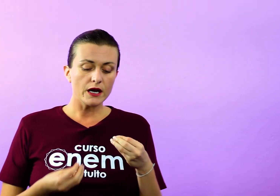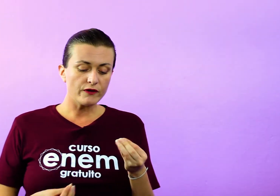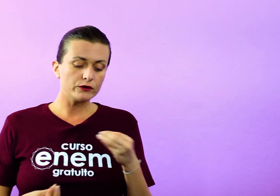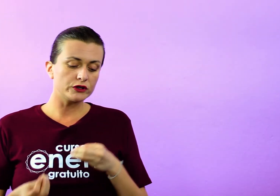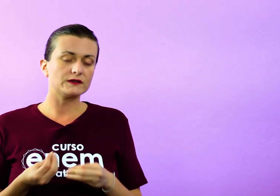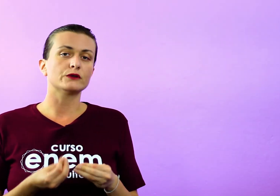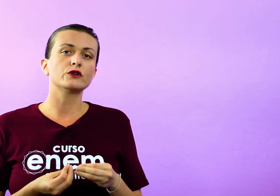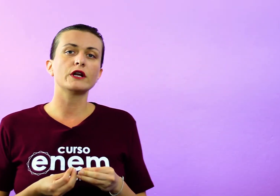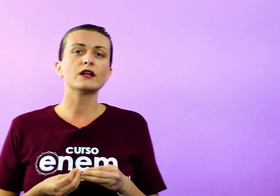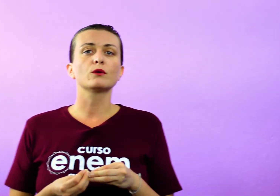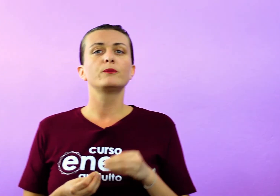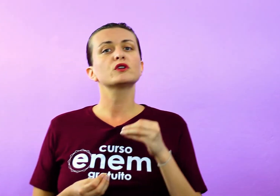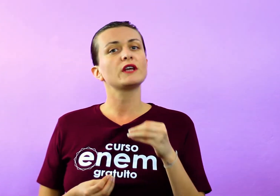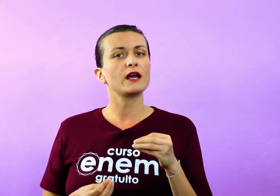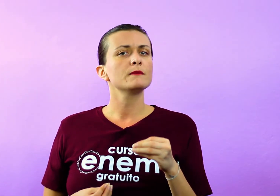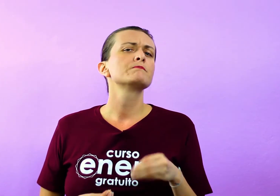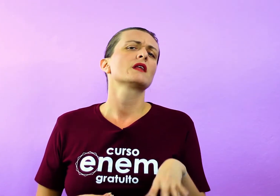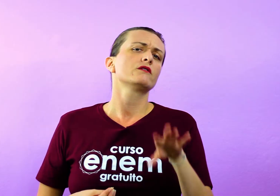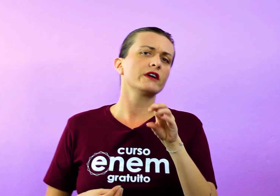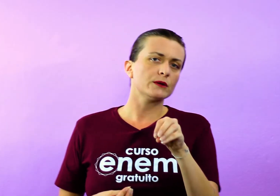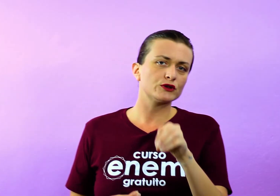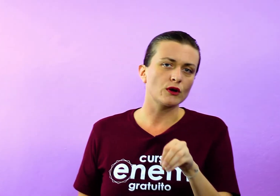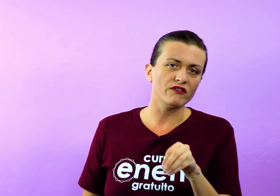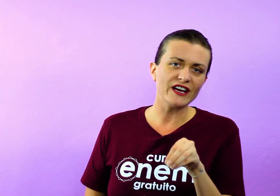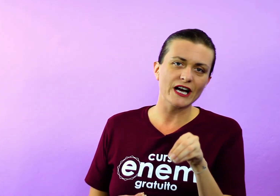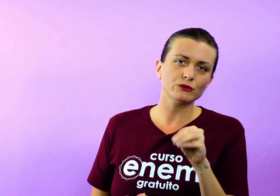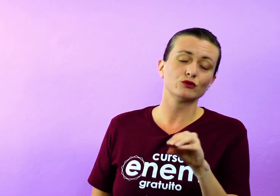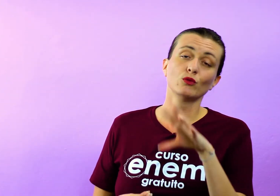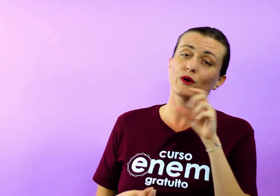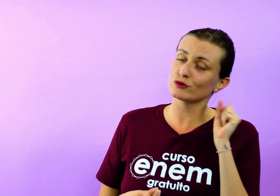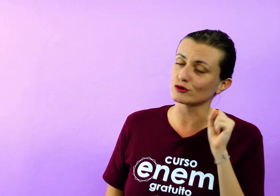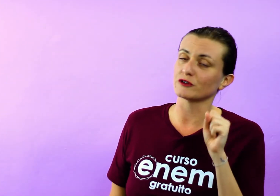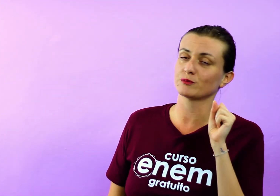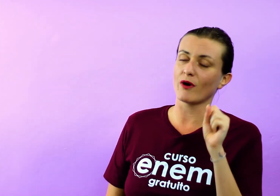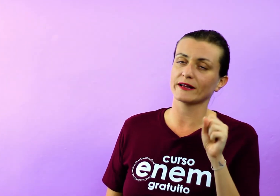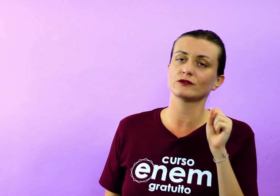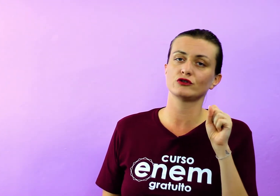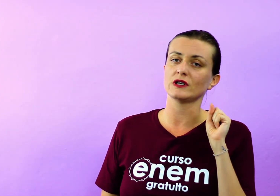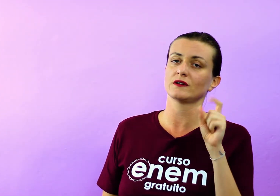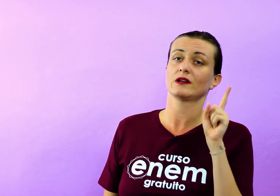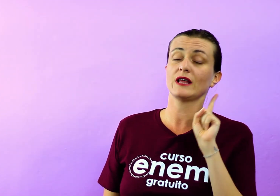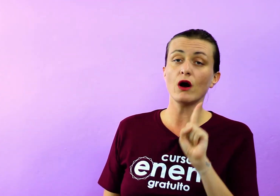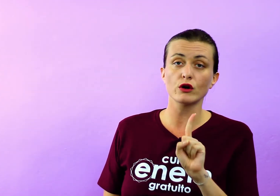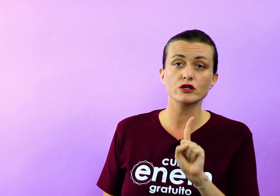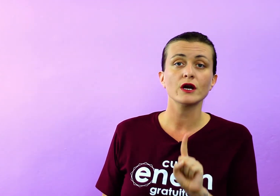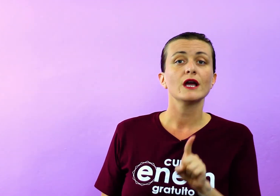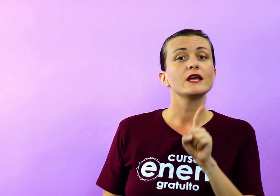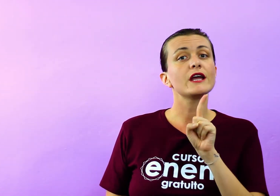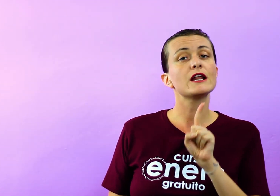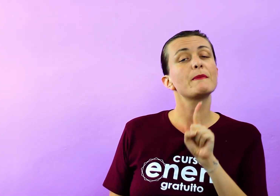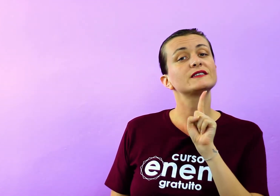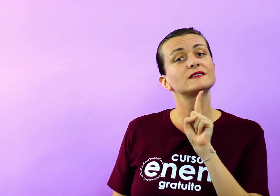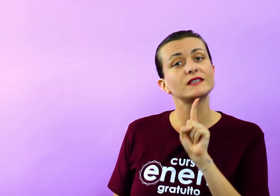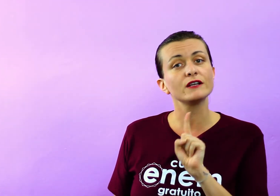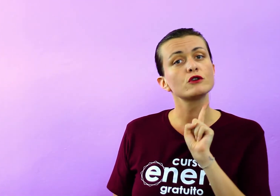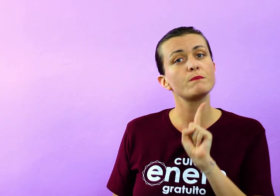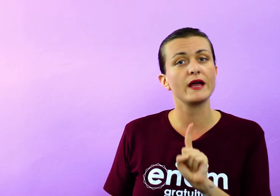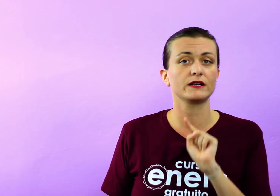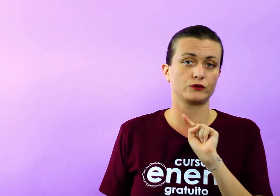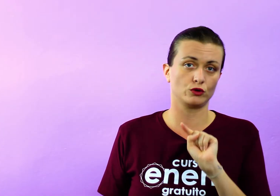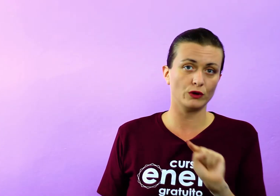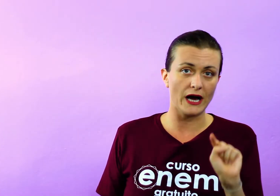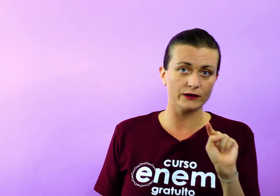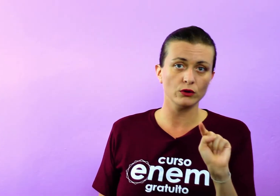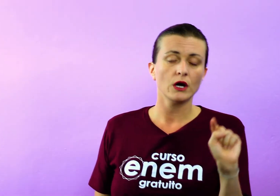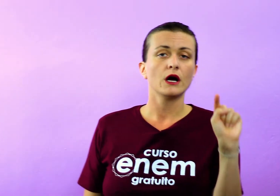E ele vai utilizar o soneto porque, venhamos e convenhamos, muitos dos nossos poetas utilizam até hoje. E ele é bastante